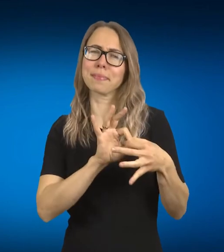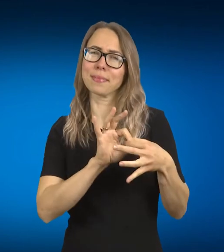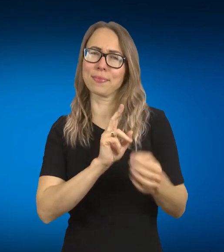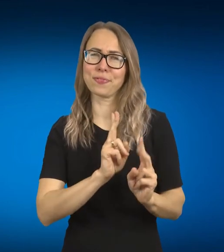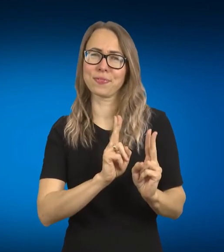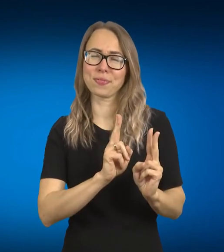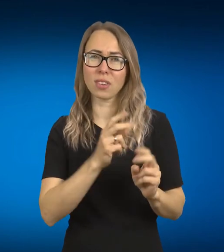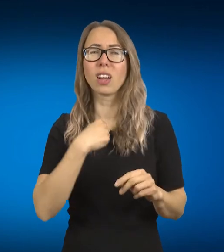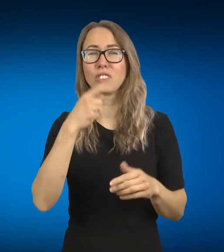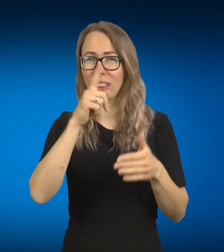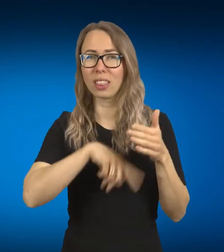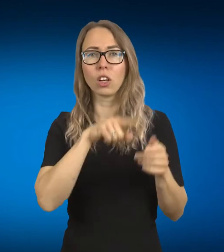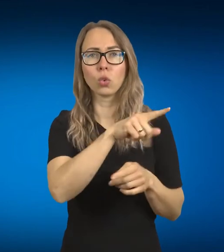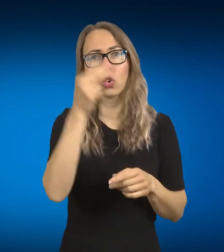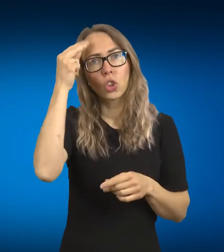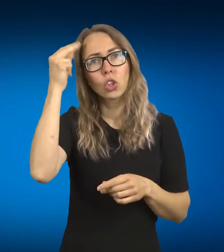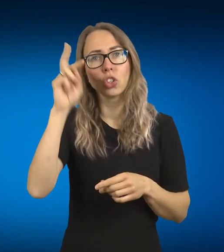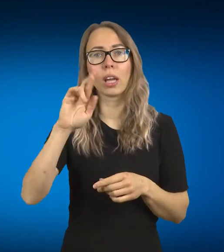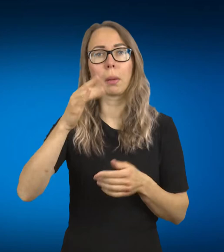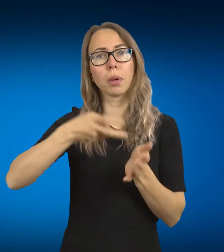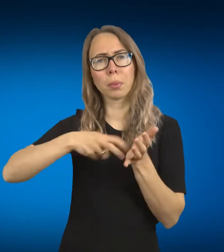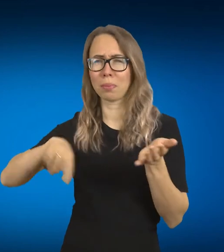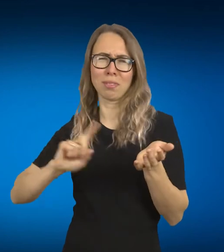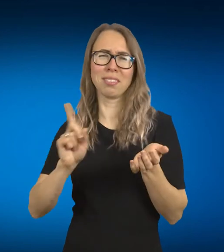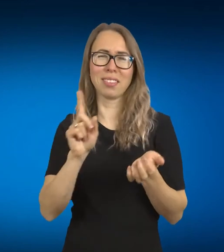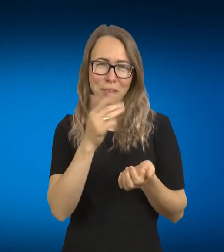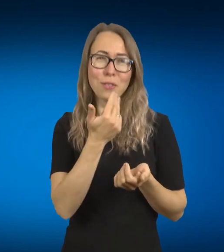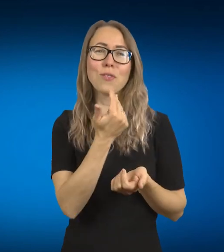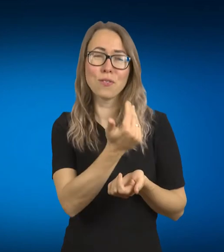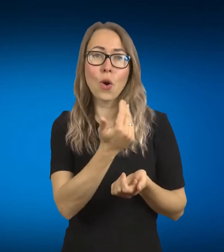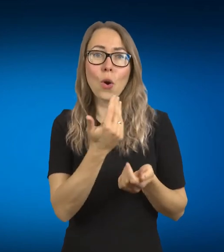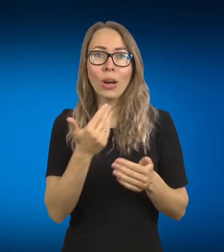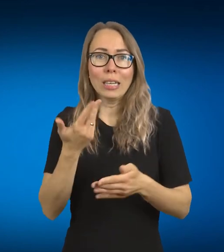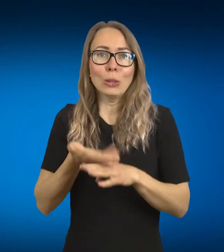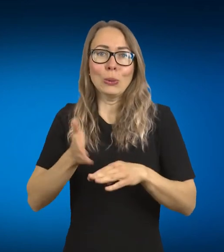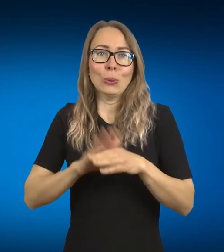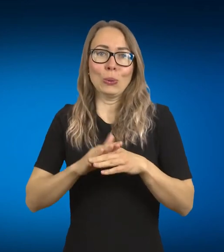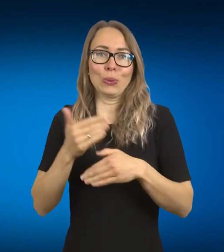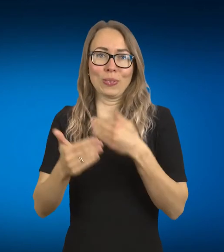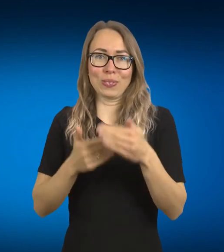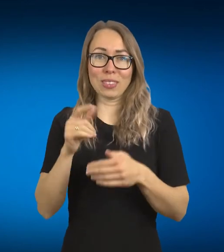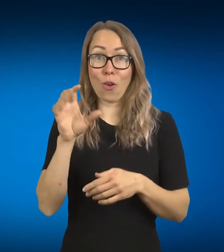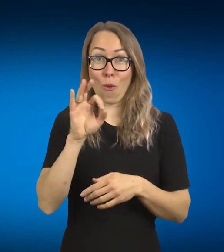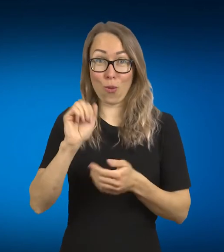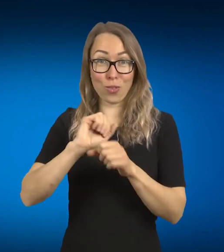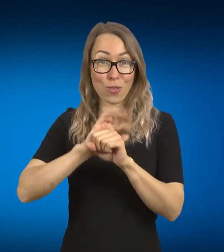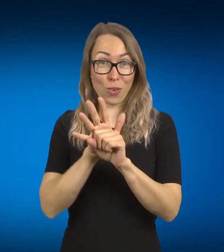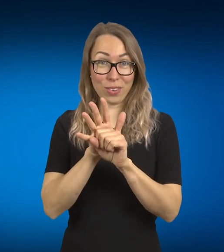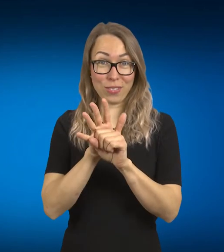galę pasieksim tą tikslą. Tai truputį net, sakyčiau, covid šitą visą situaciją išjudino